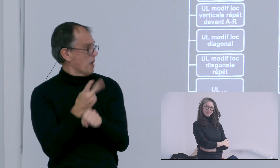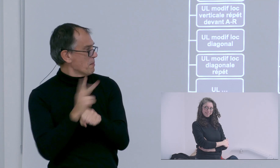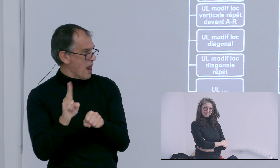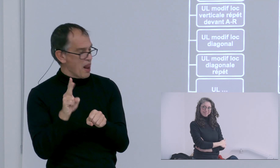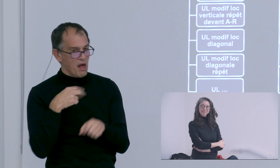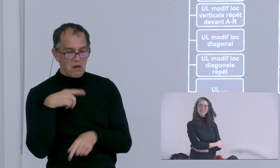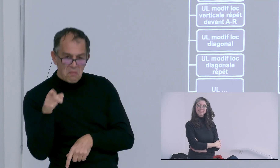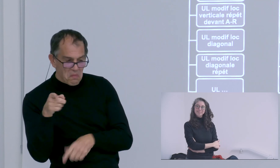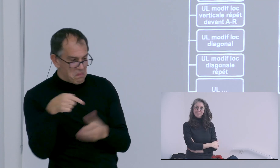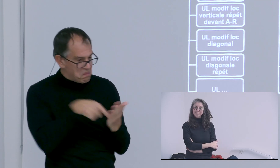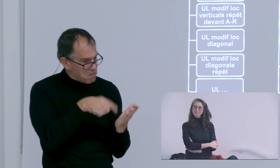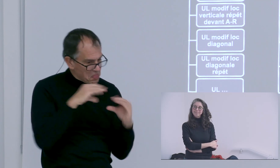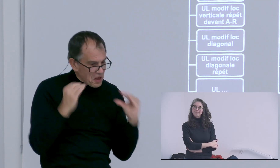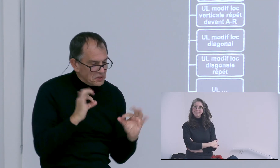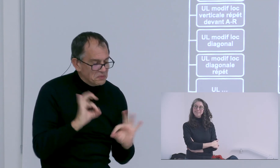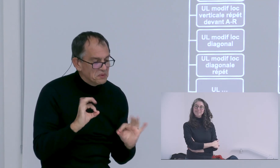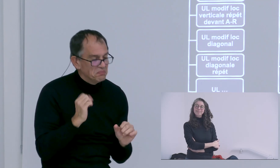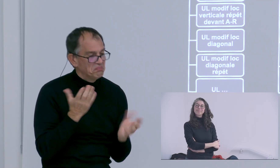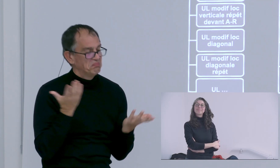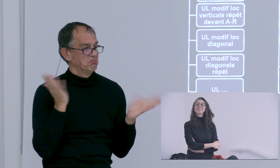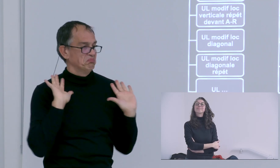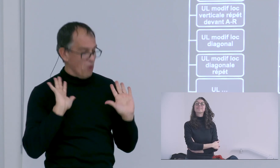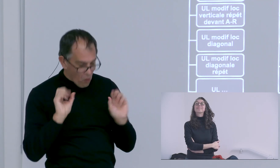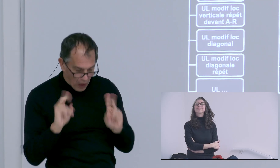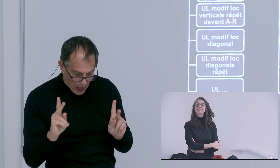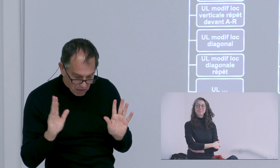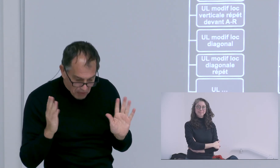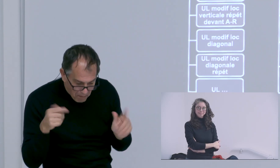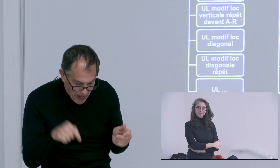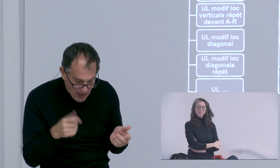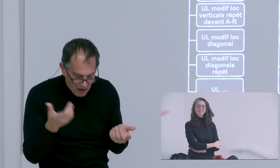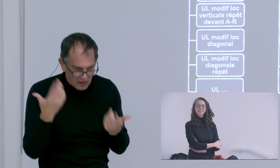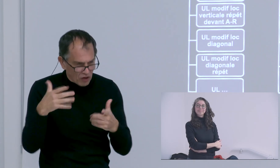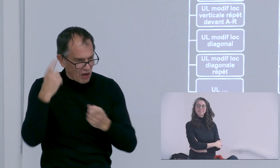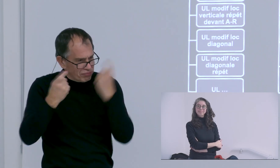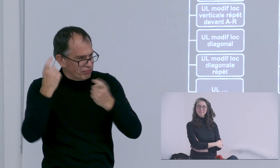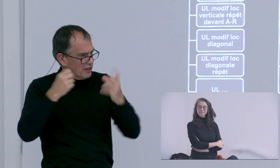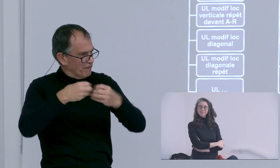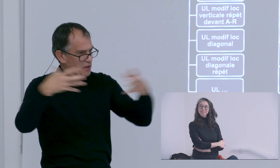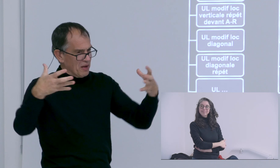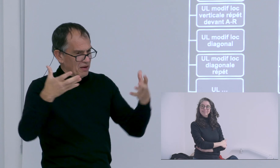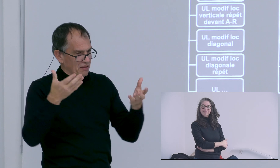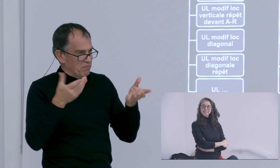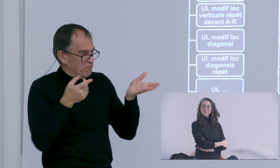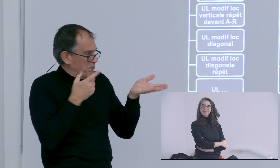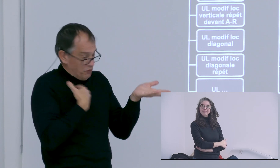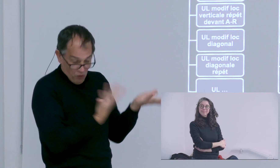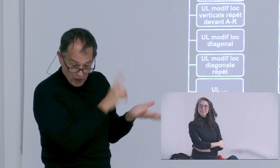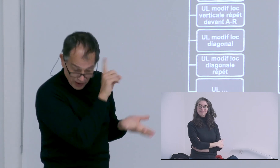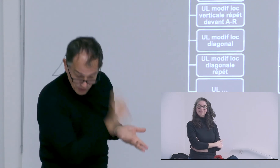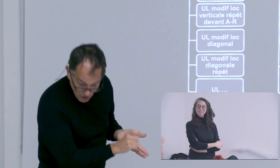Millet où il y a tout un travail également sur le pointage vous ne l'évoquez pas trop dans votre votre travail